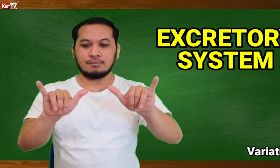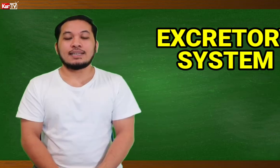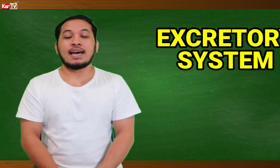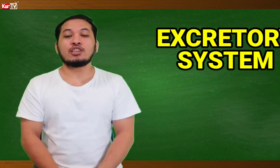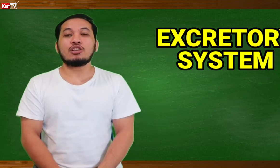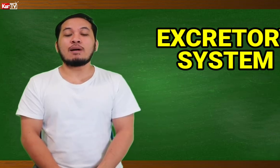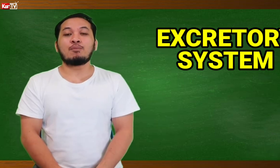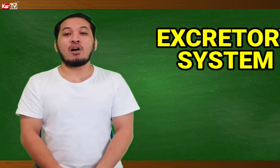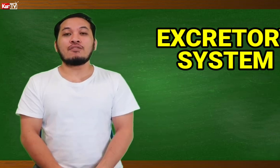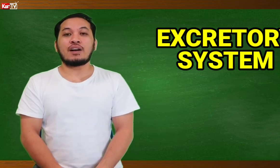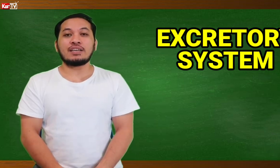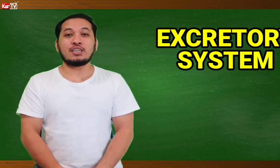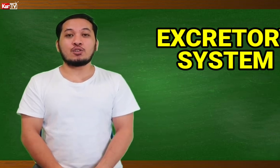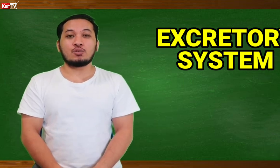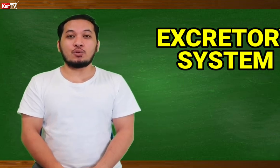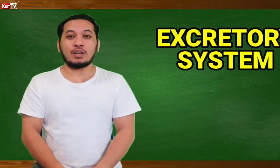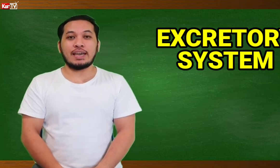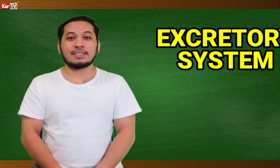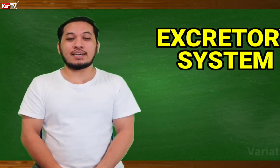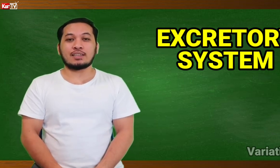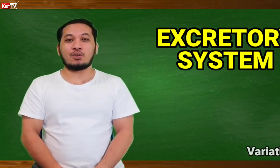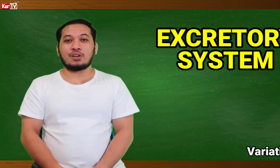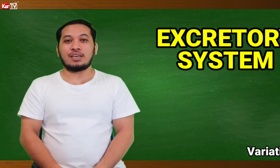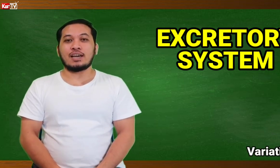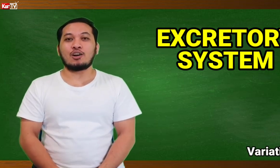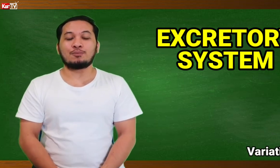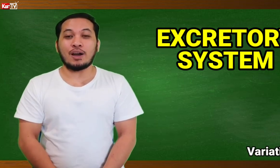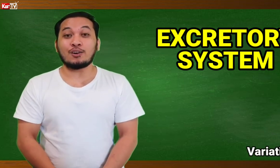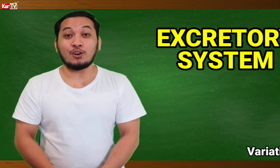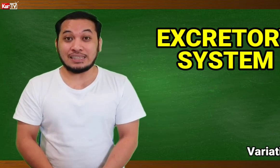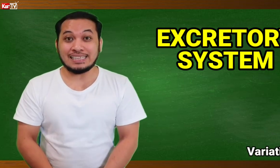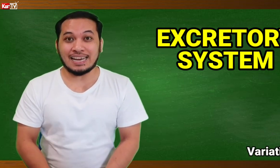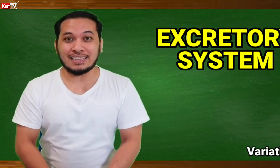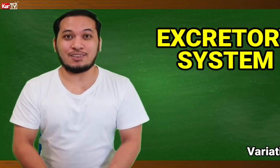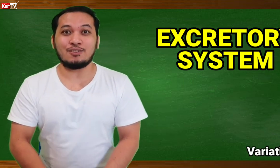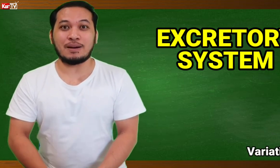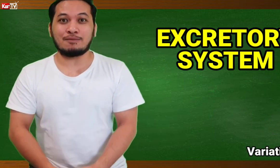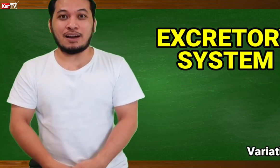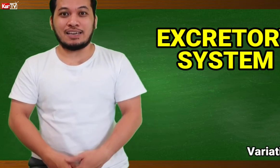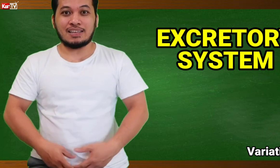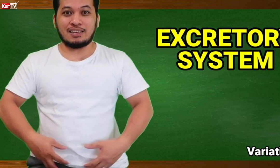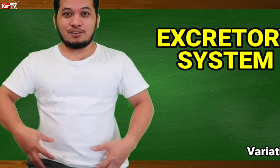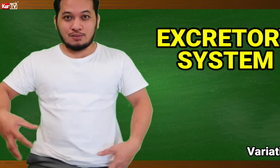NARINTO naman po ang VARIATION 2 ng EXCIRCULATORY. Ako po ay kontin tatayo para makita ninyo.